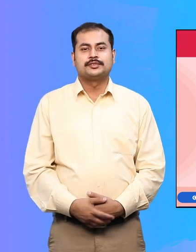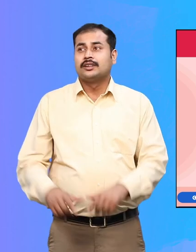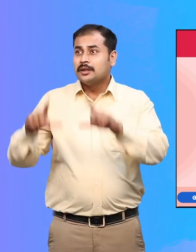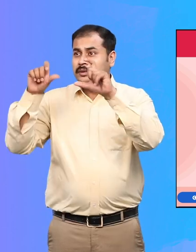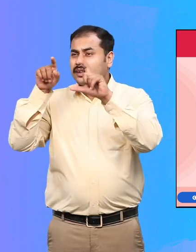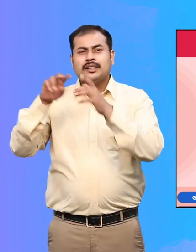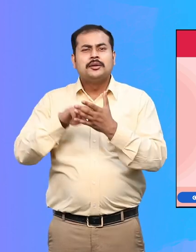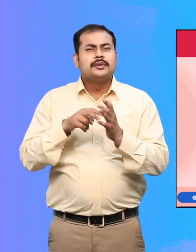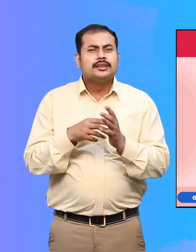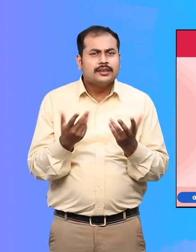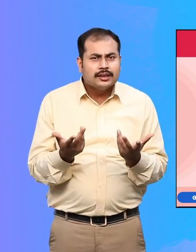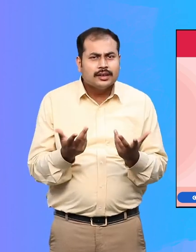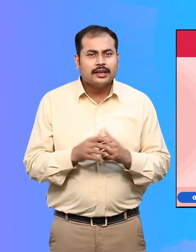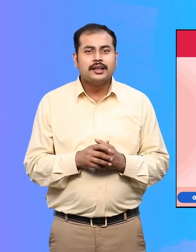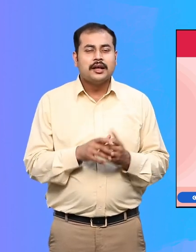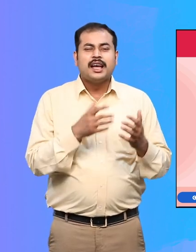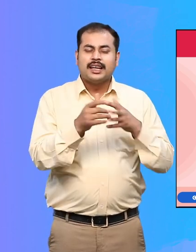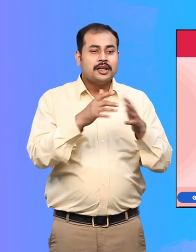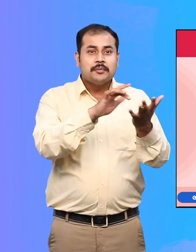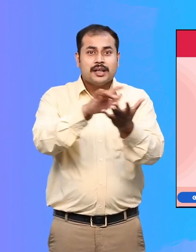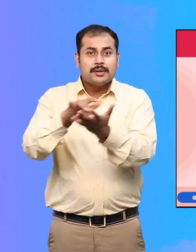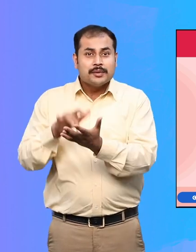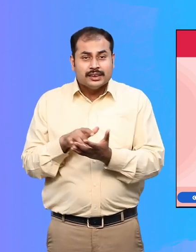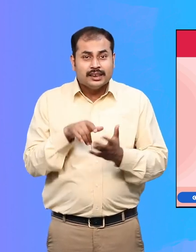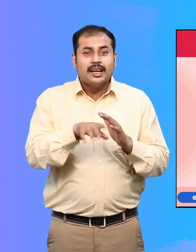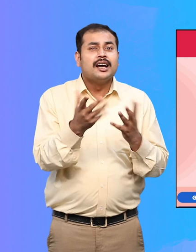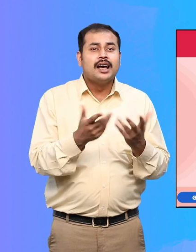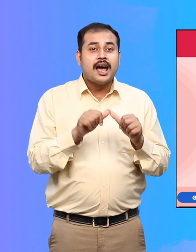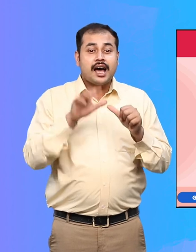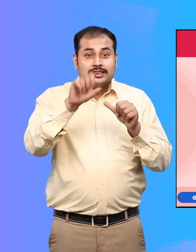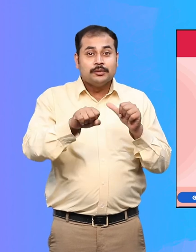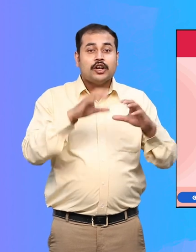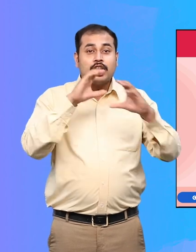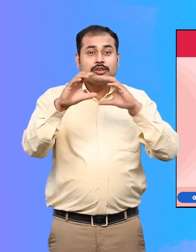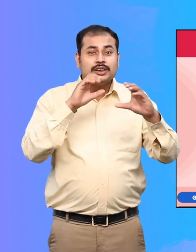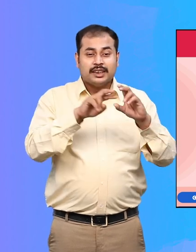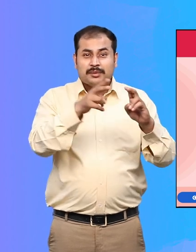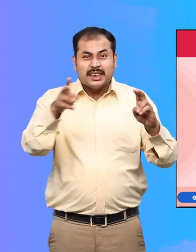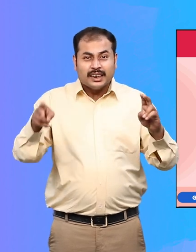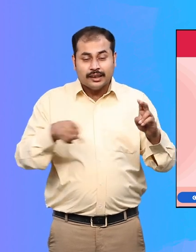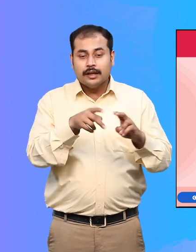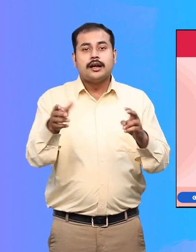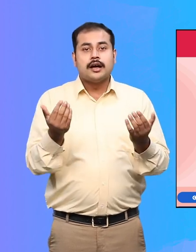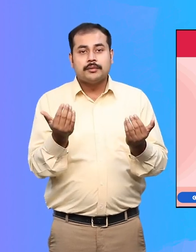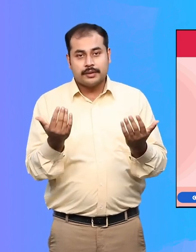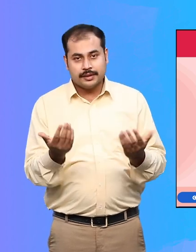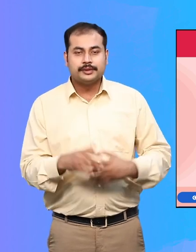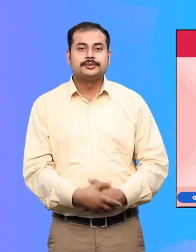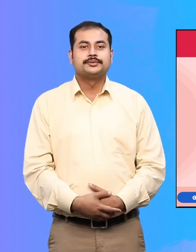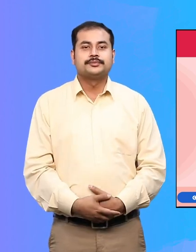ये चिन दिखाते हैं कि भवन में सरलता से इस्तिमाल होने वाले बातचीत करने के यंत्र